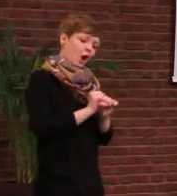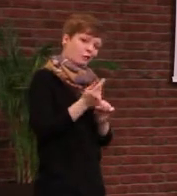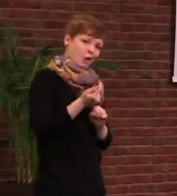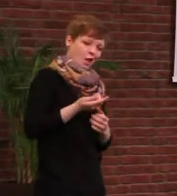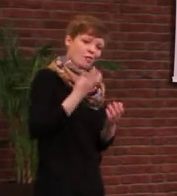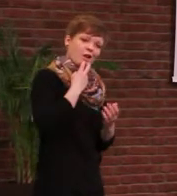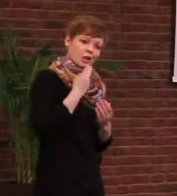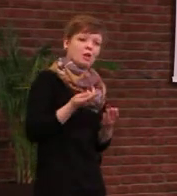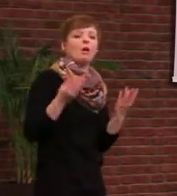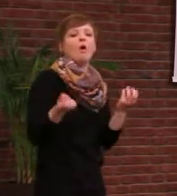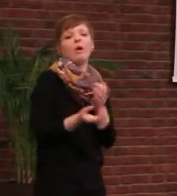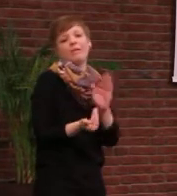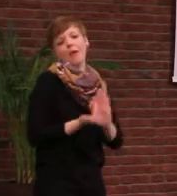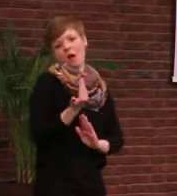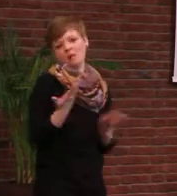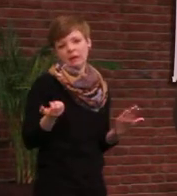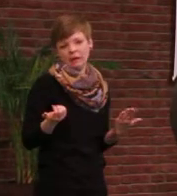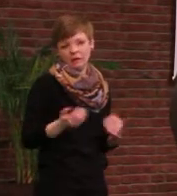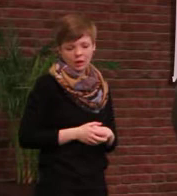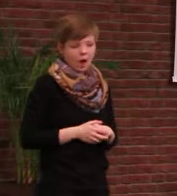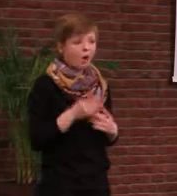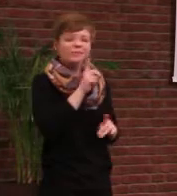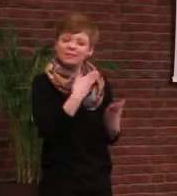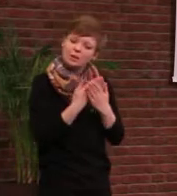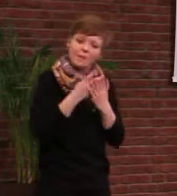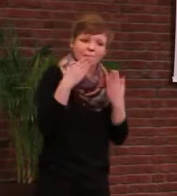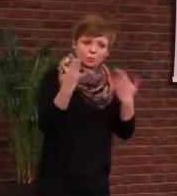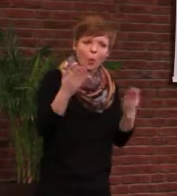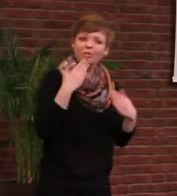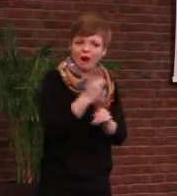Energiestrategie brauchen und es nicht nur Wattenfall überlassen dürfen.